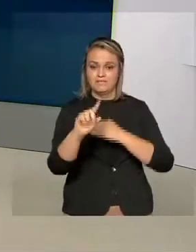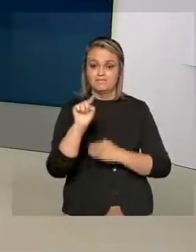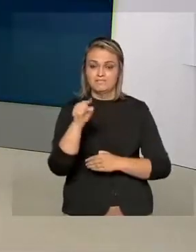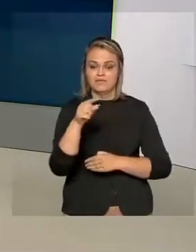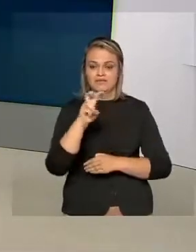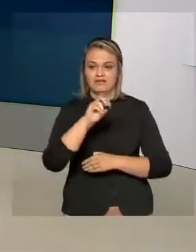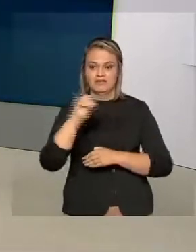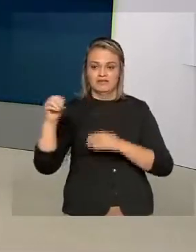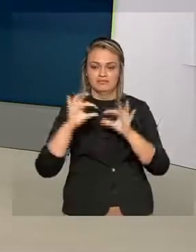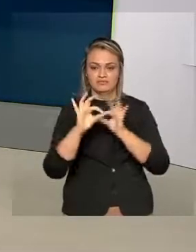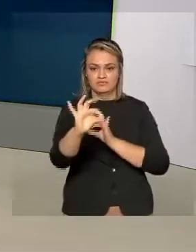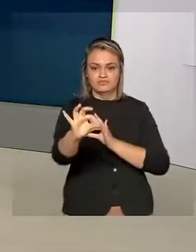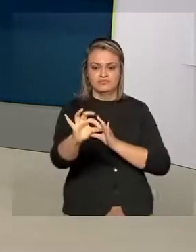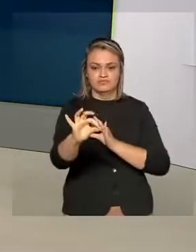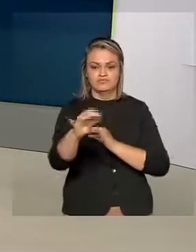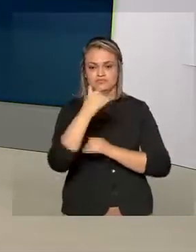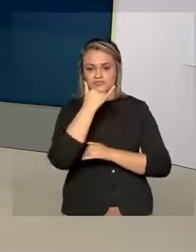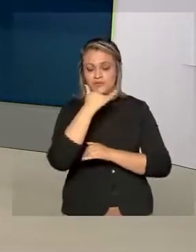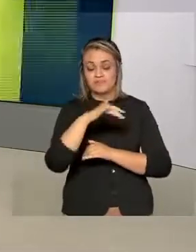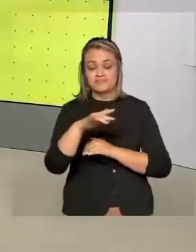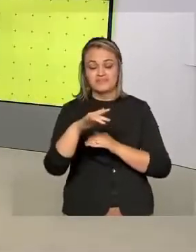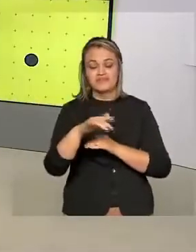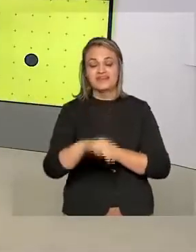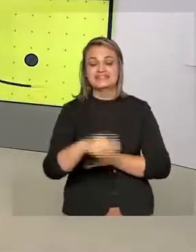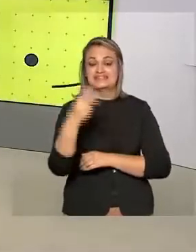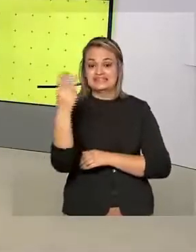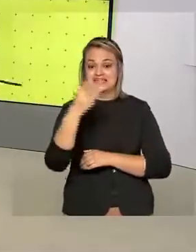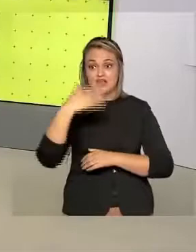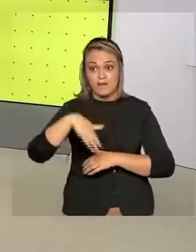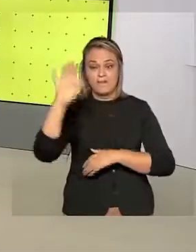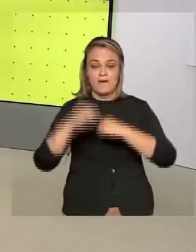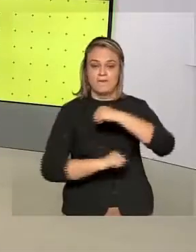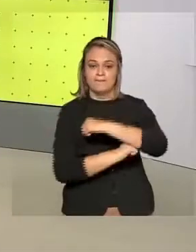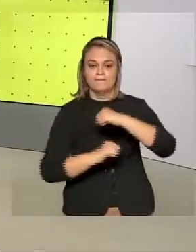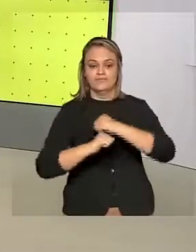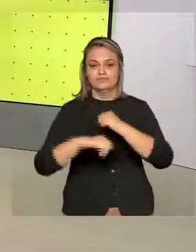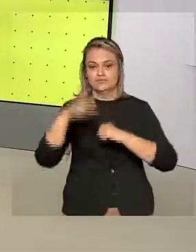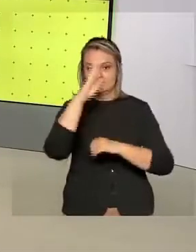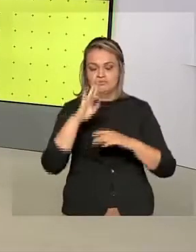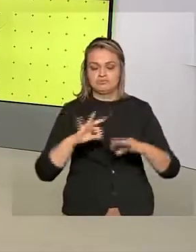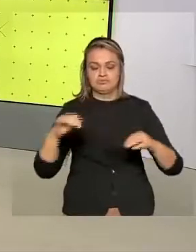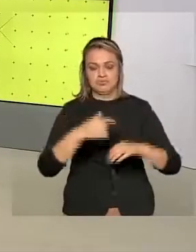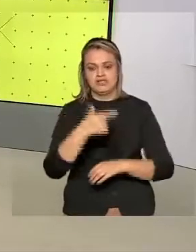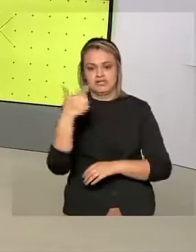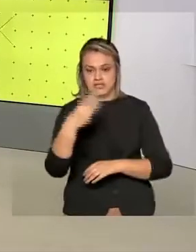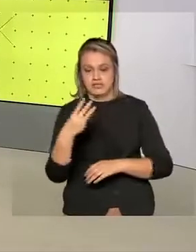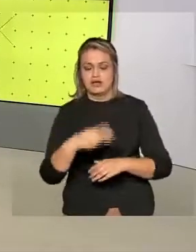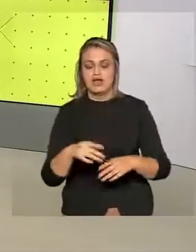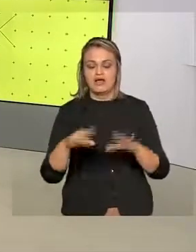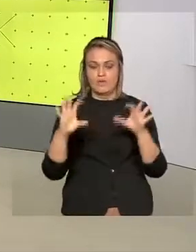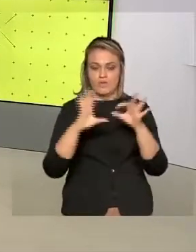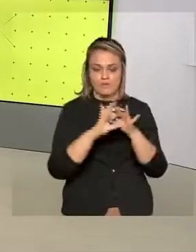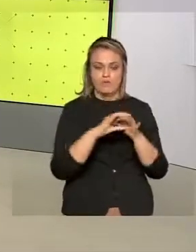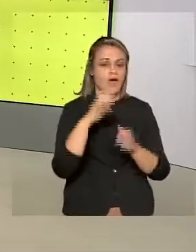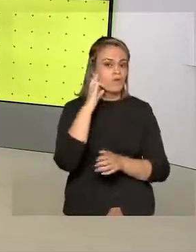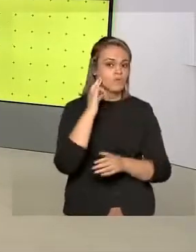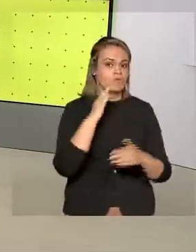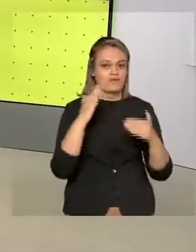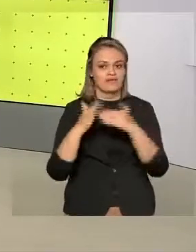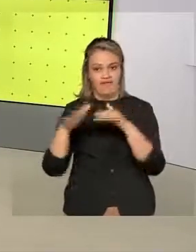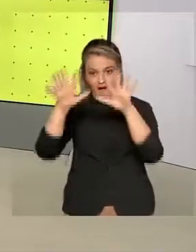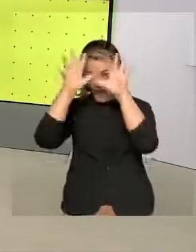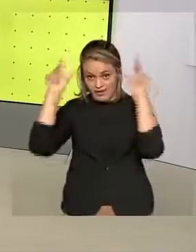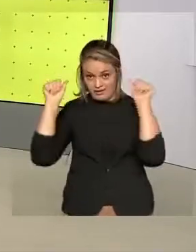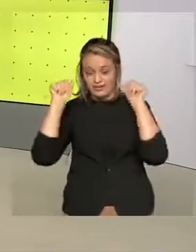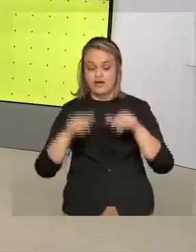-se a terceira maior ponte do país. Ela vai conectar Rondônia ao Acre. O